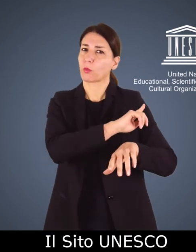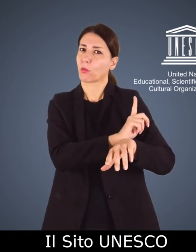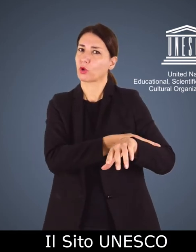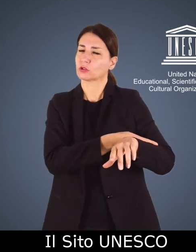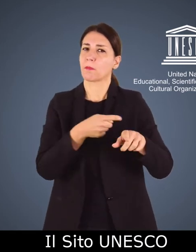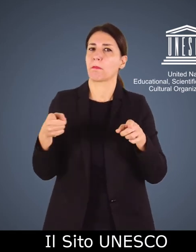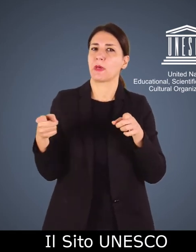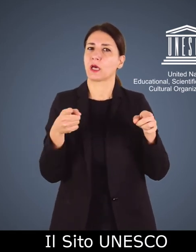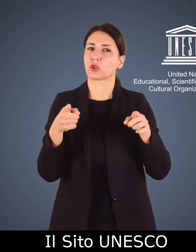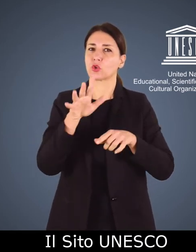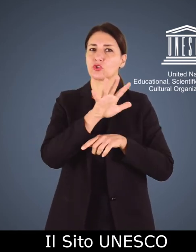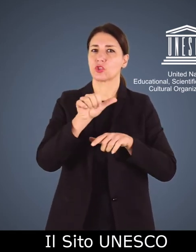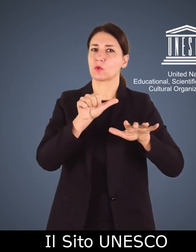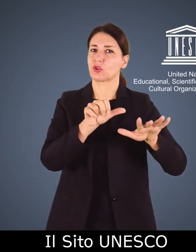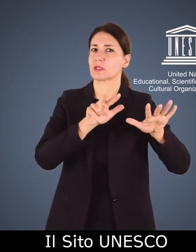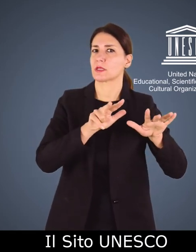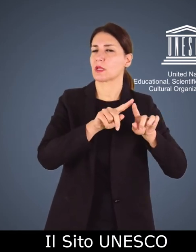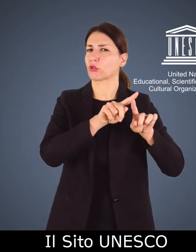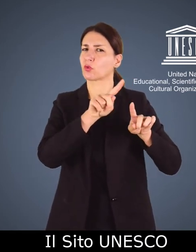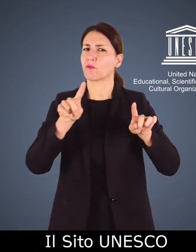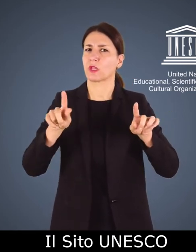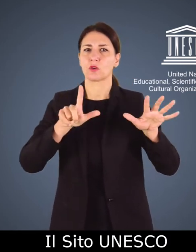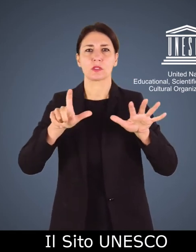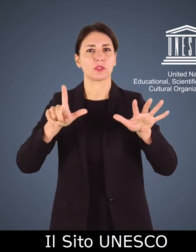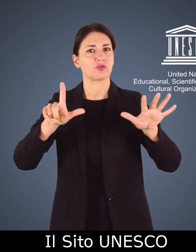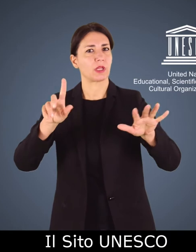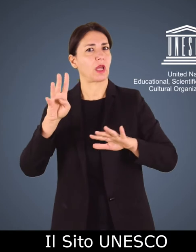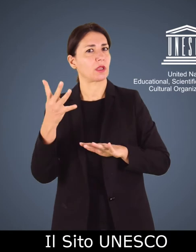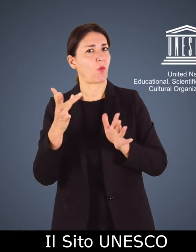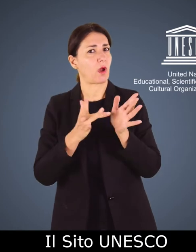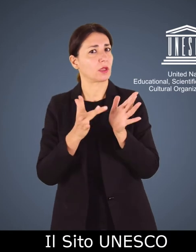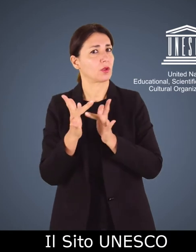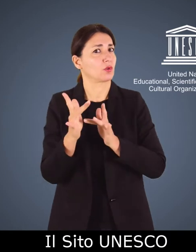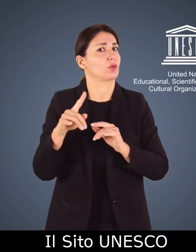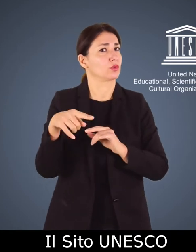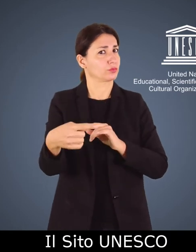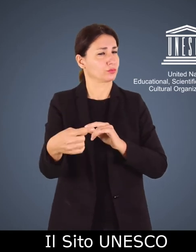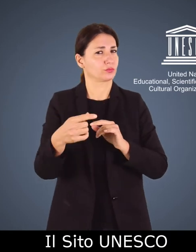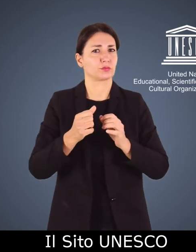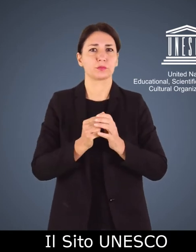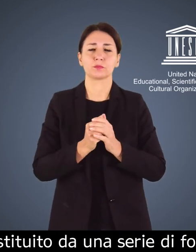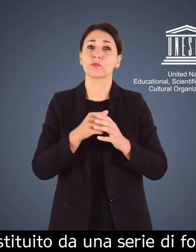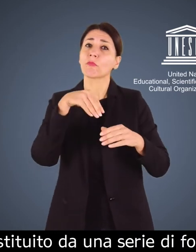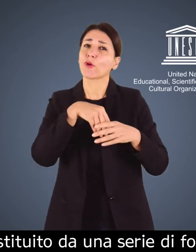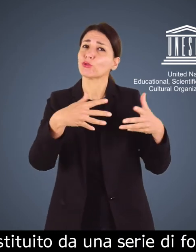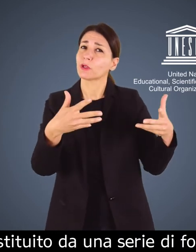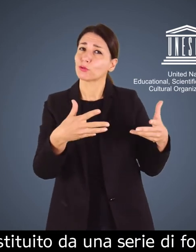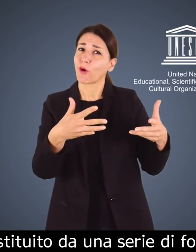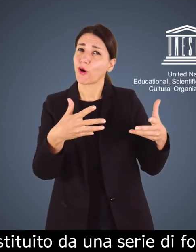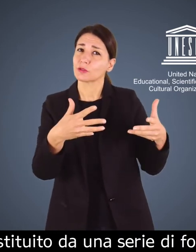568 774 d.c. è costituito